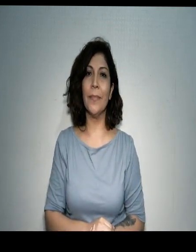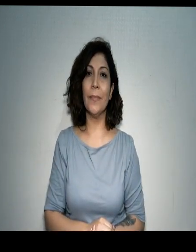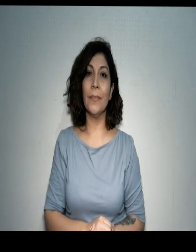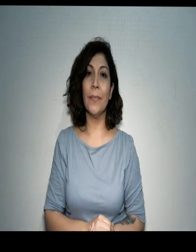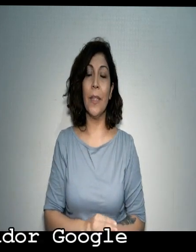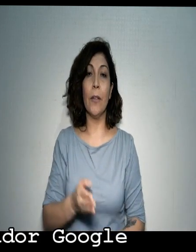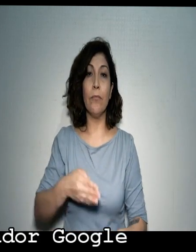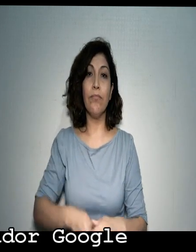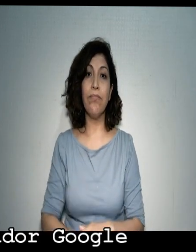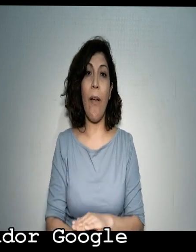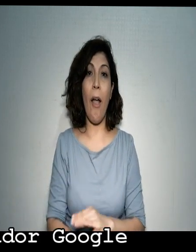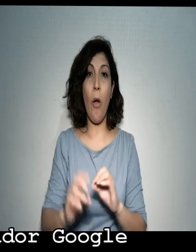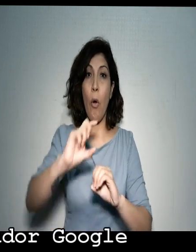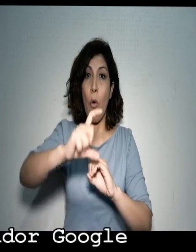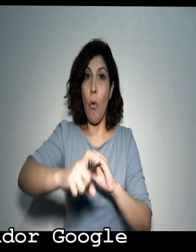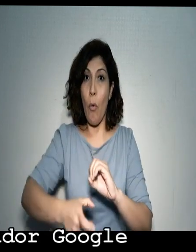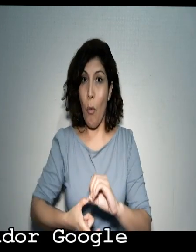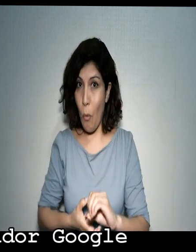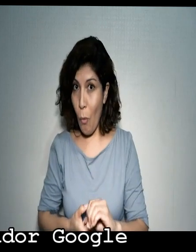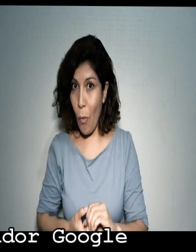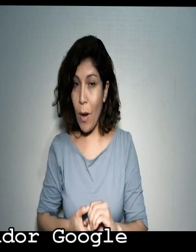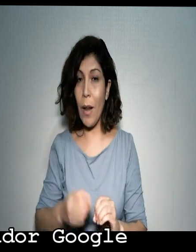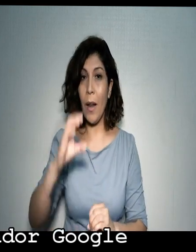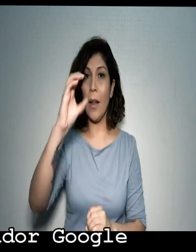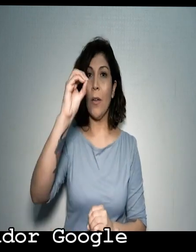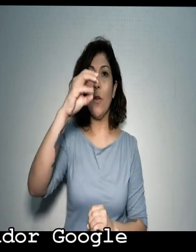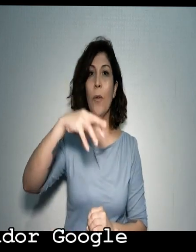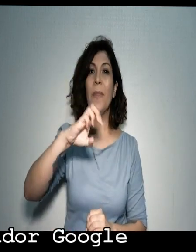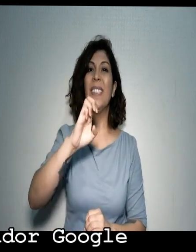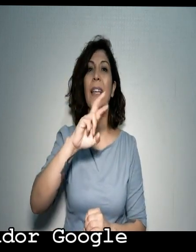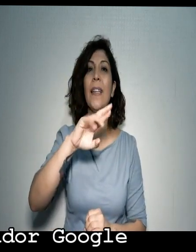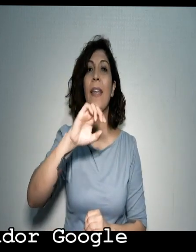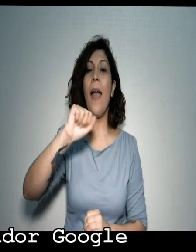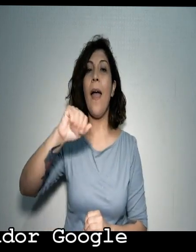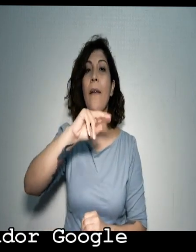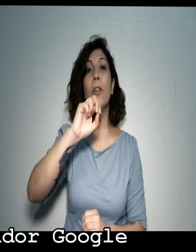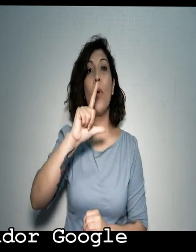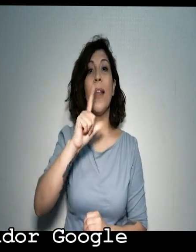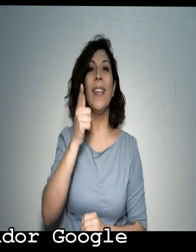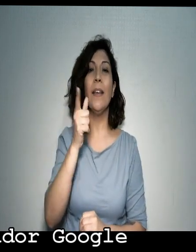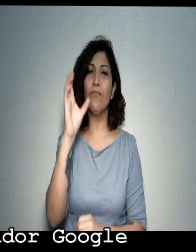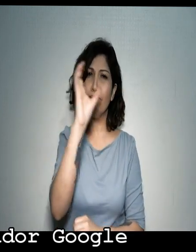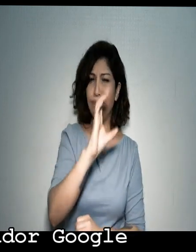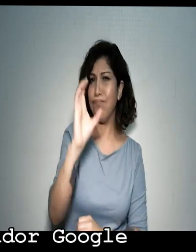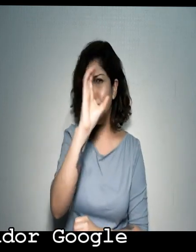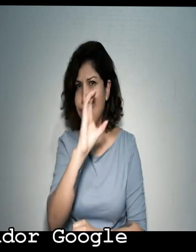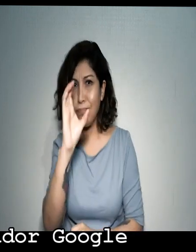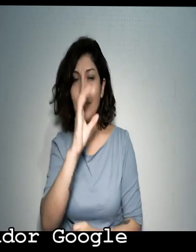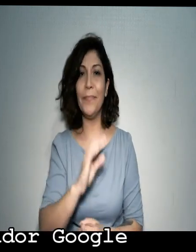Ingresamos en el buscador de Google, comisaría virtual, y buscará la página.